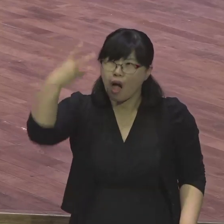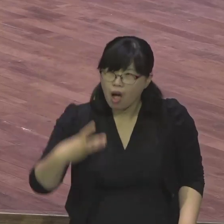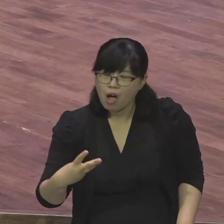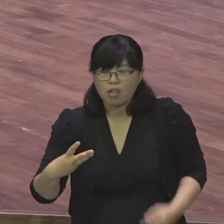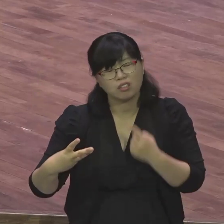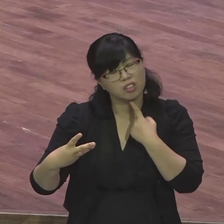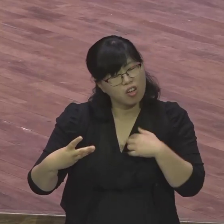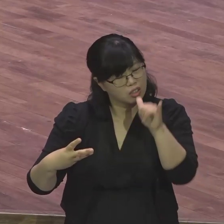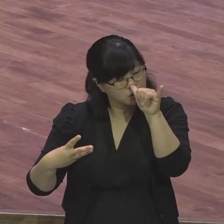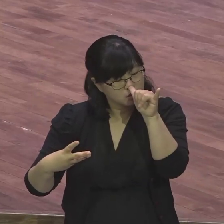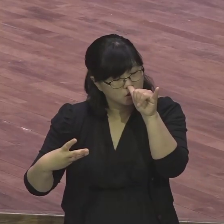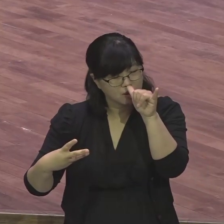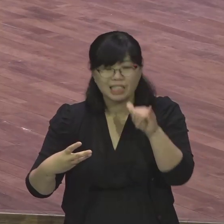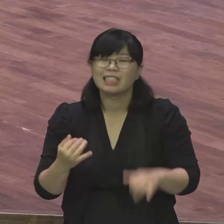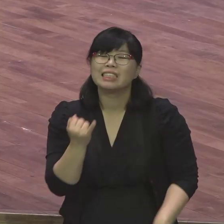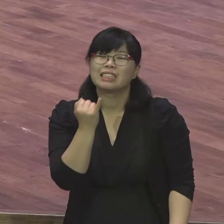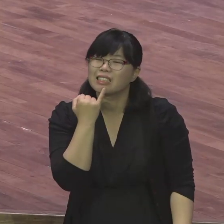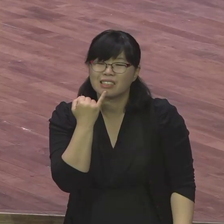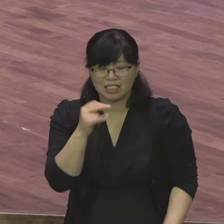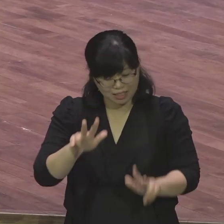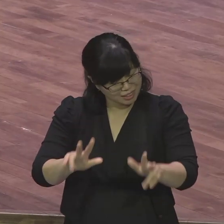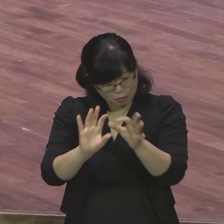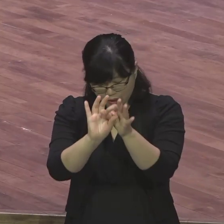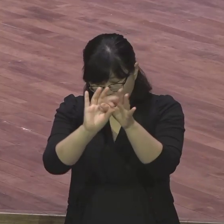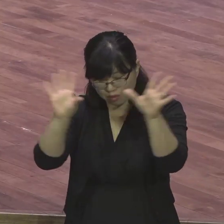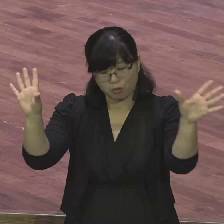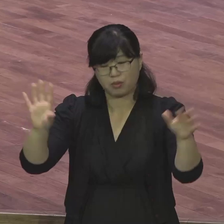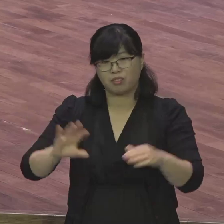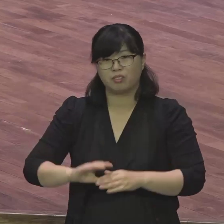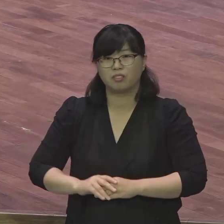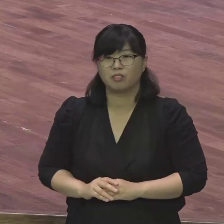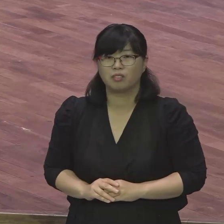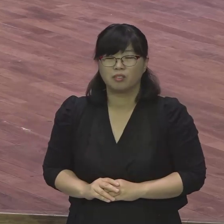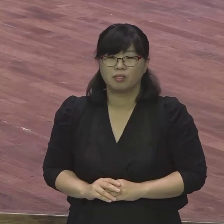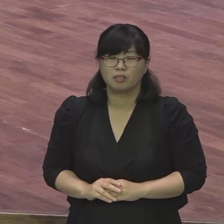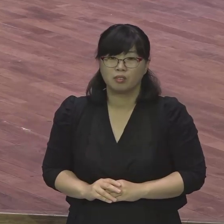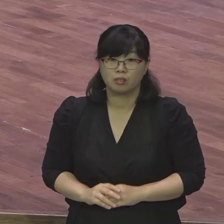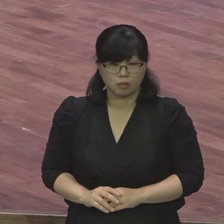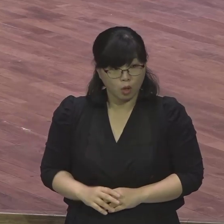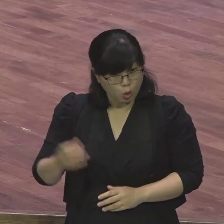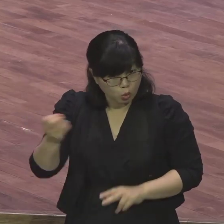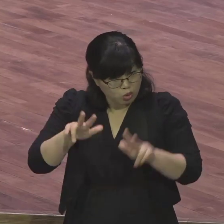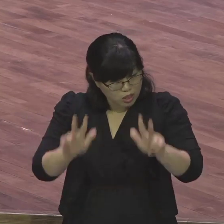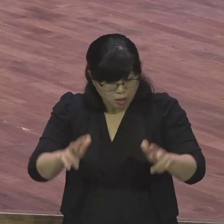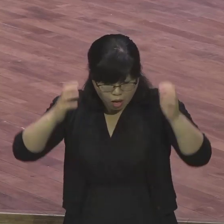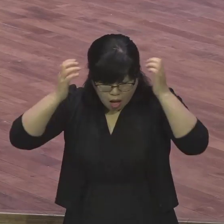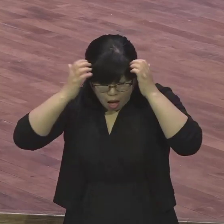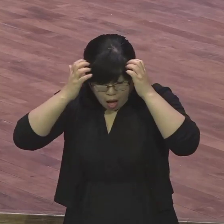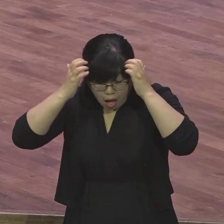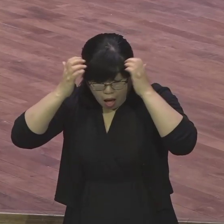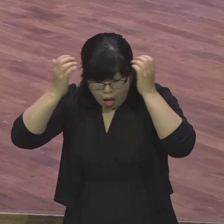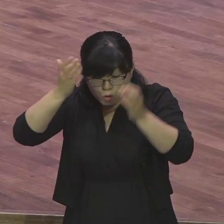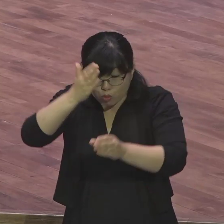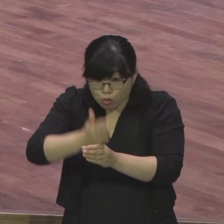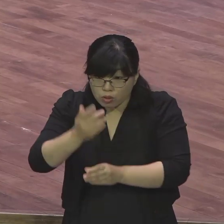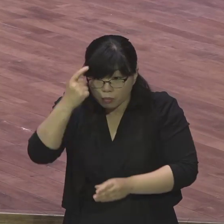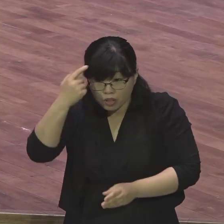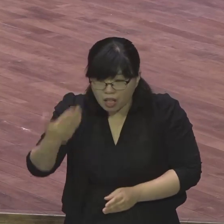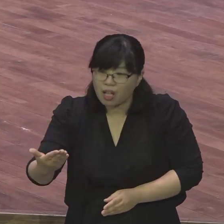문제가 되지 않습니다 문제가 아니에요 지금도 고난 가운데 있고 어렴 속에 있는 분이 많을 거예요 염려와